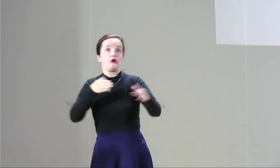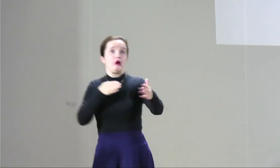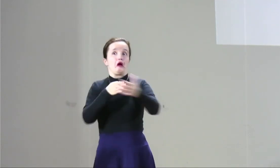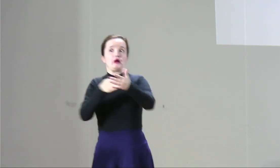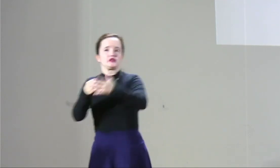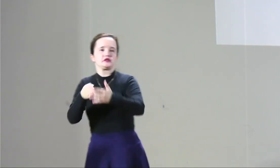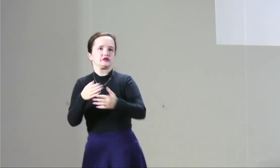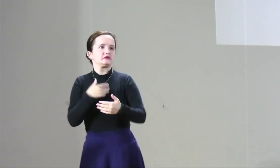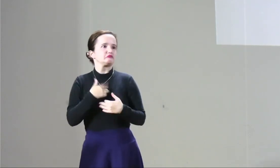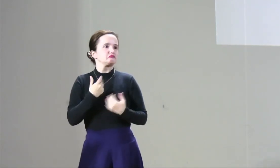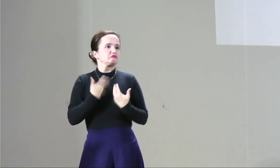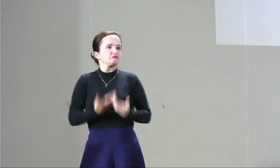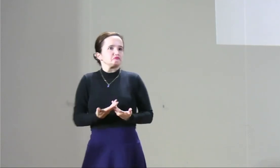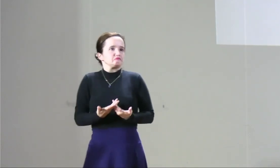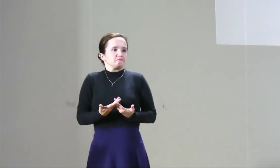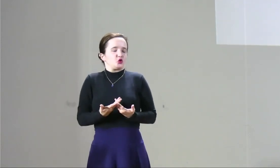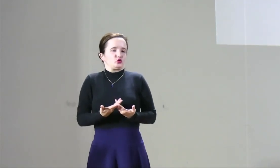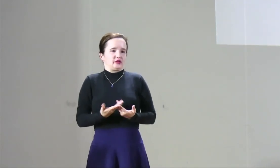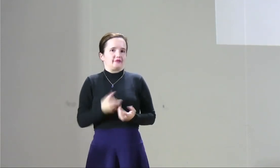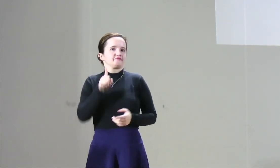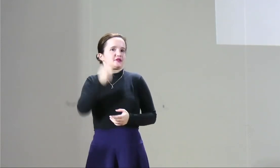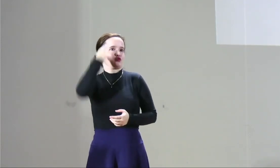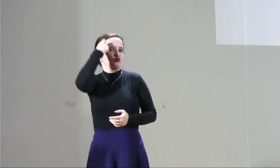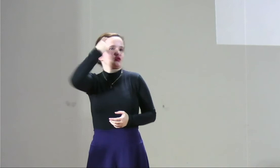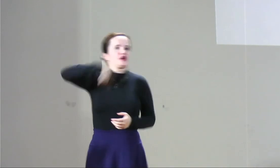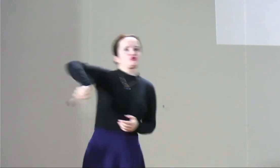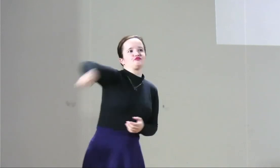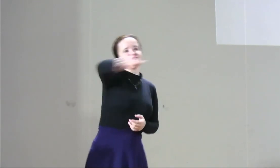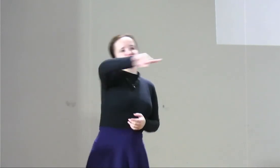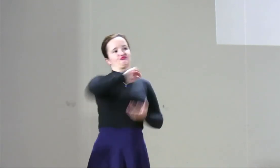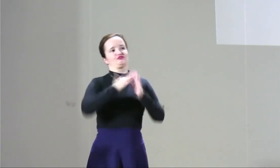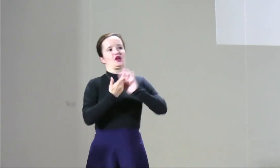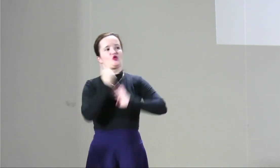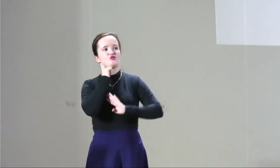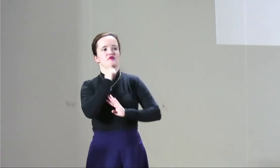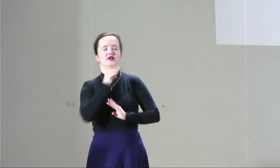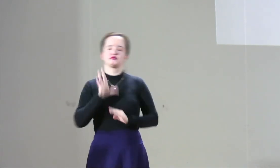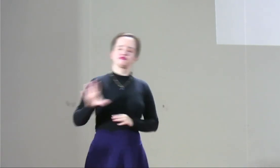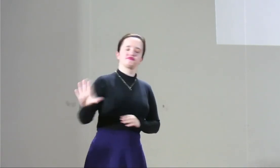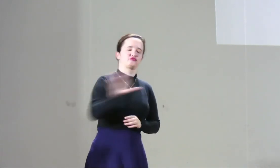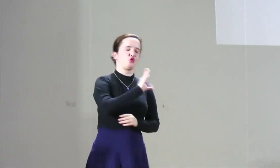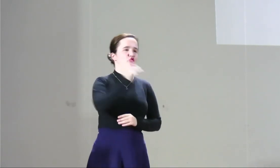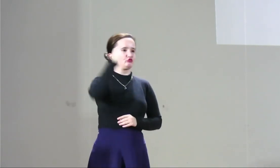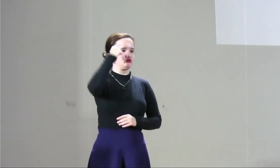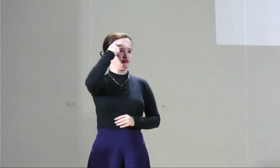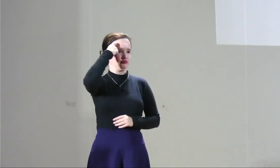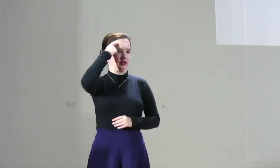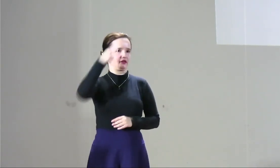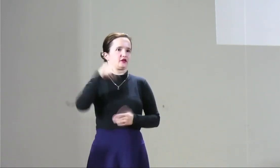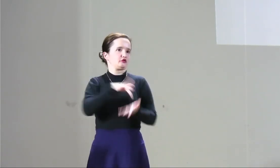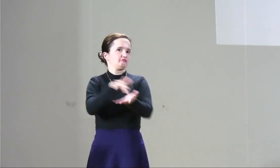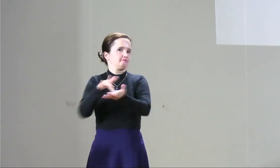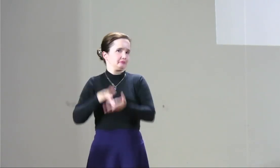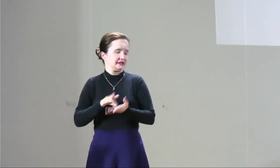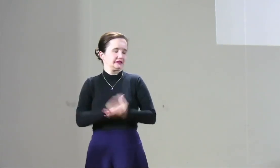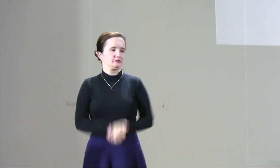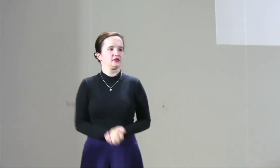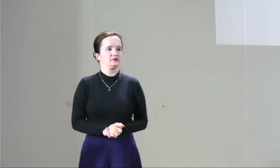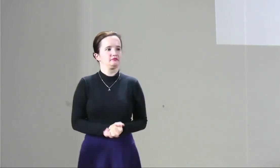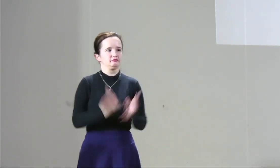política se cuenta con el servicio de interpretación no lo sé eso es una barrera que está ahí y es un reto que tenemos la comunidad sorda es un reto